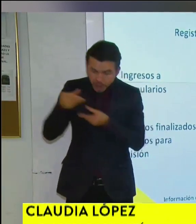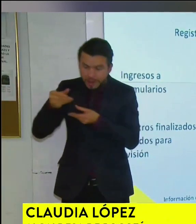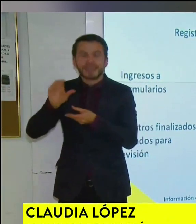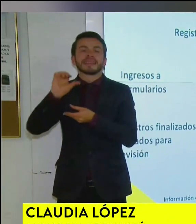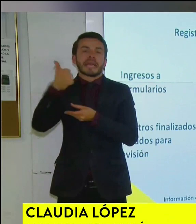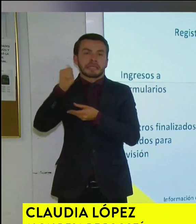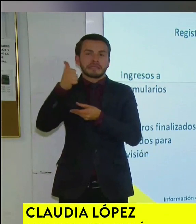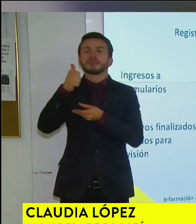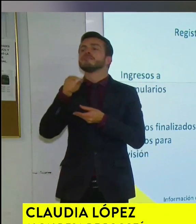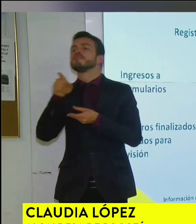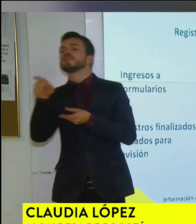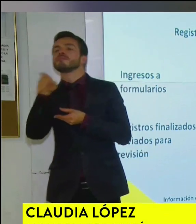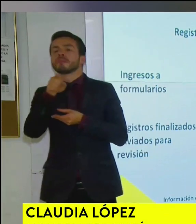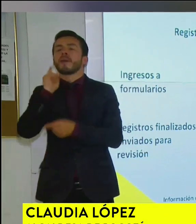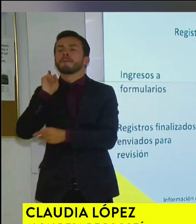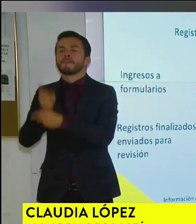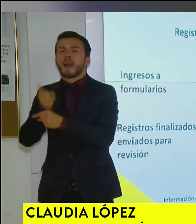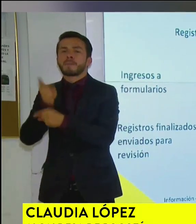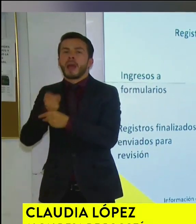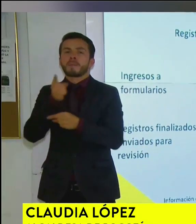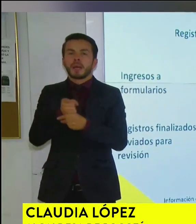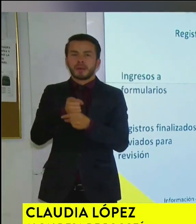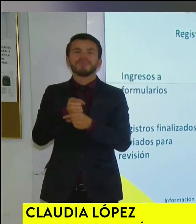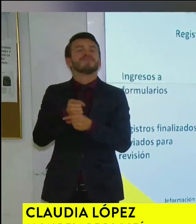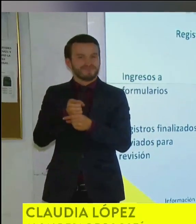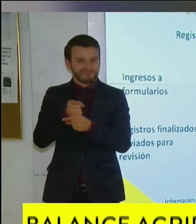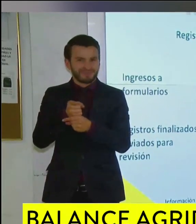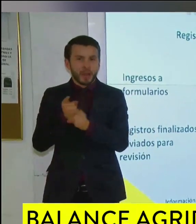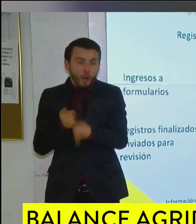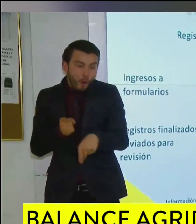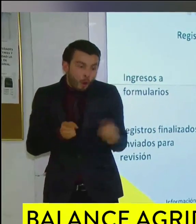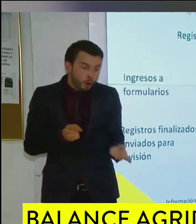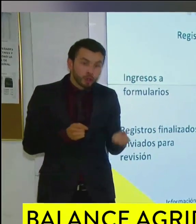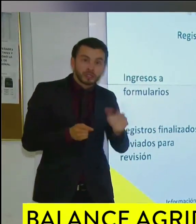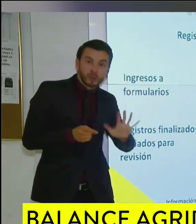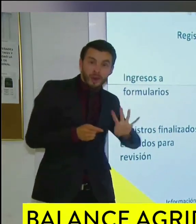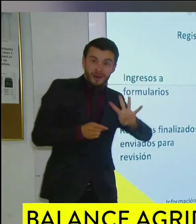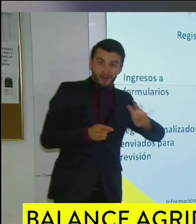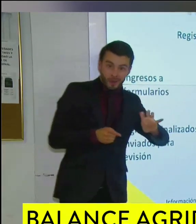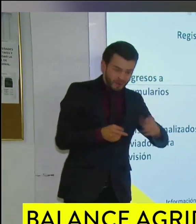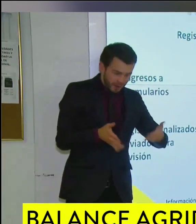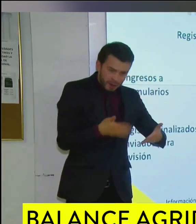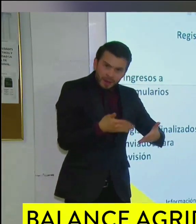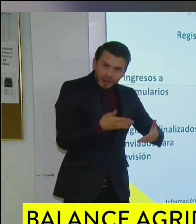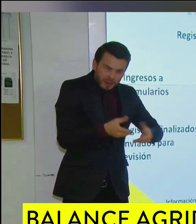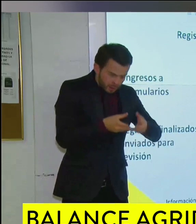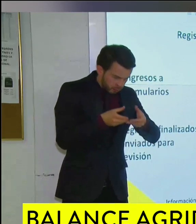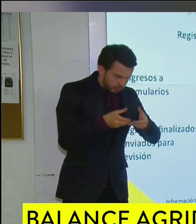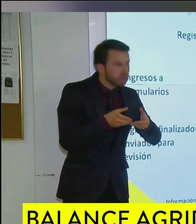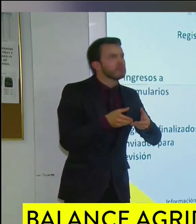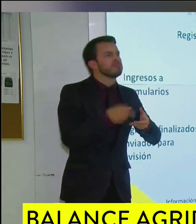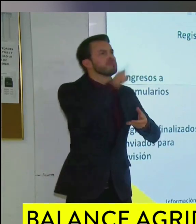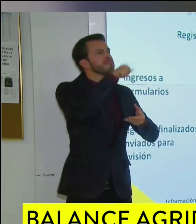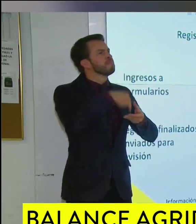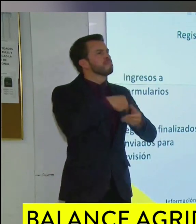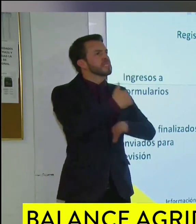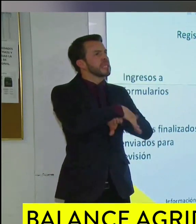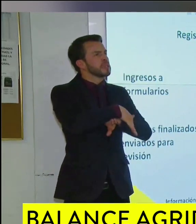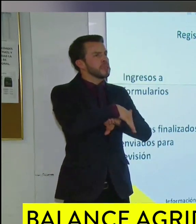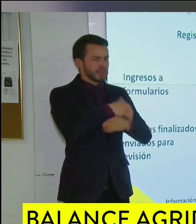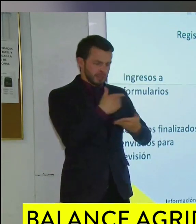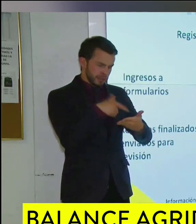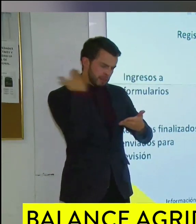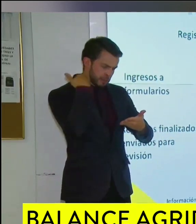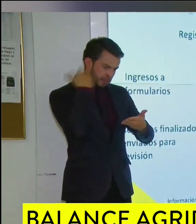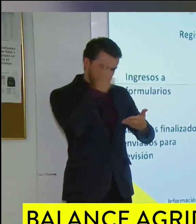los otros 59 sitios o no coincidía la dirección con la que registraron en el sitio, o no había nadie,